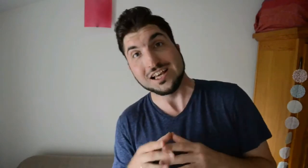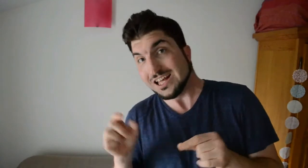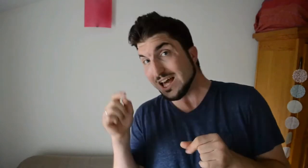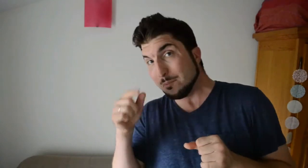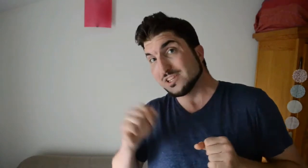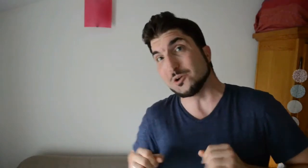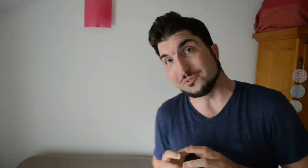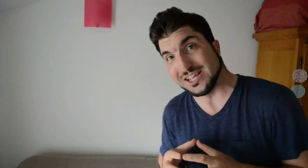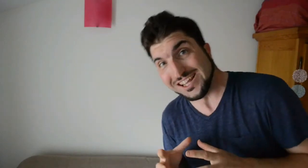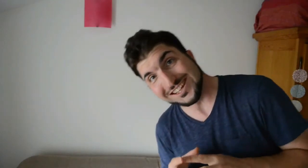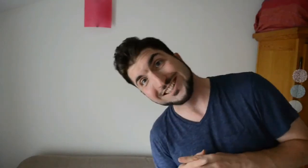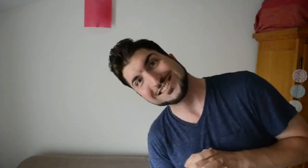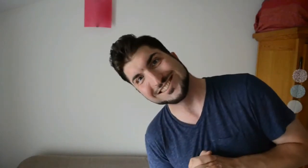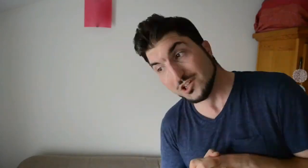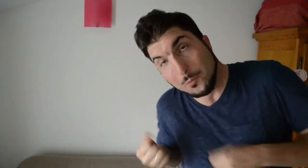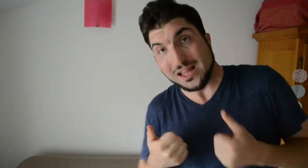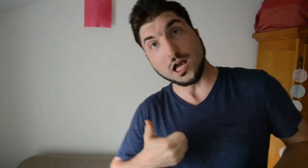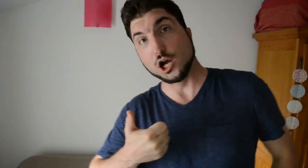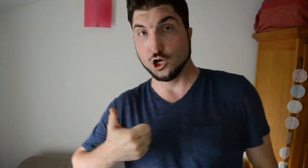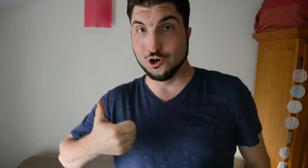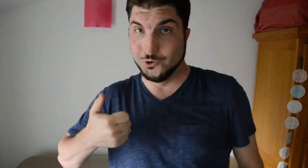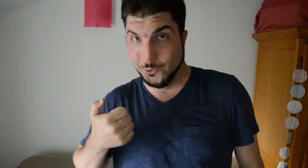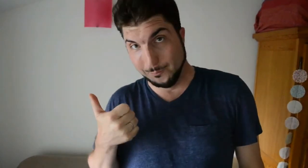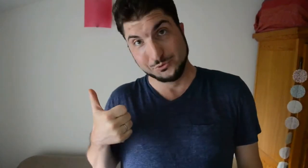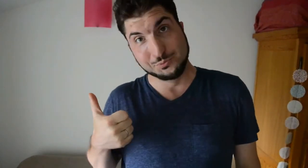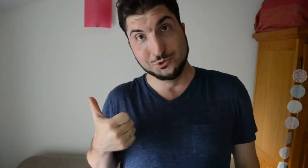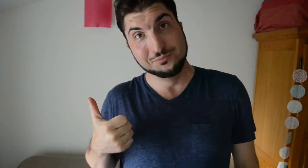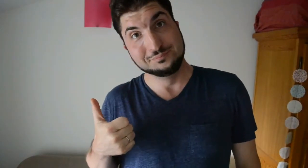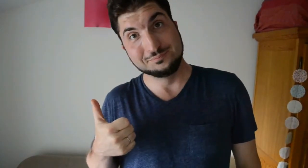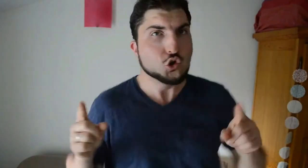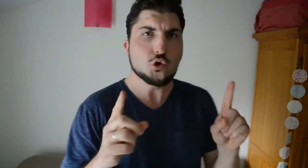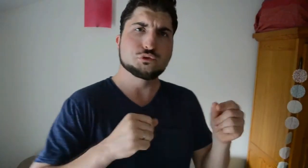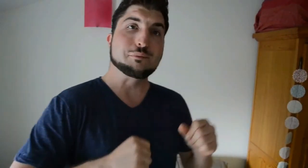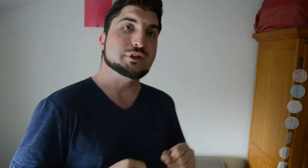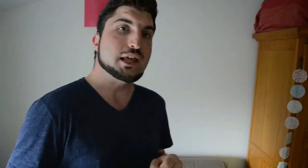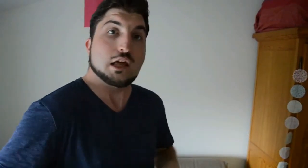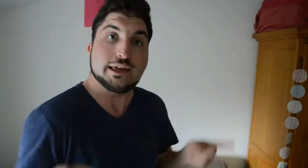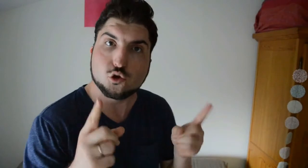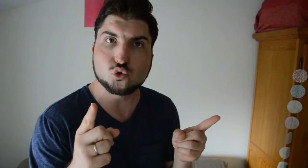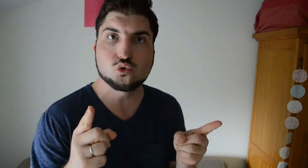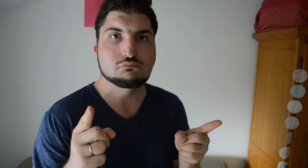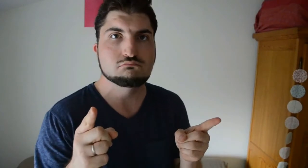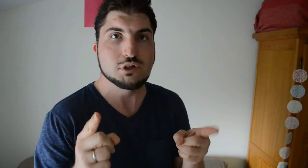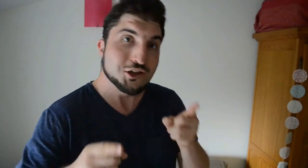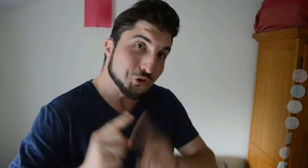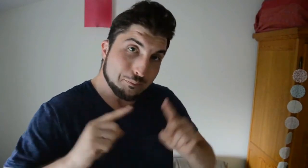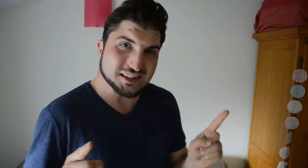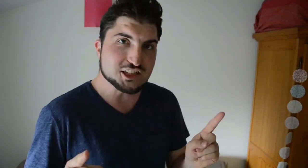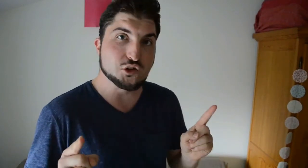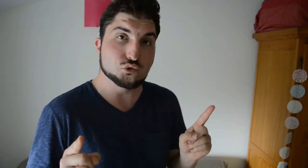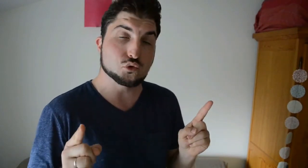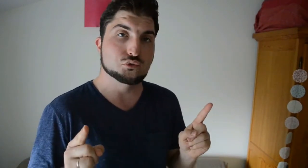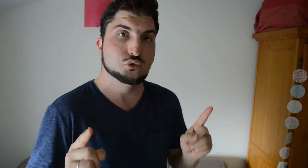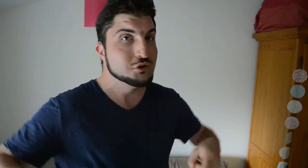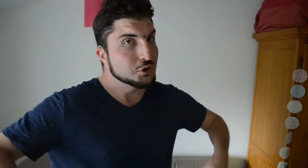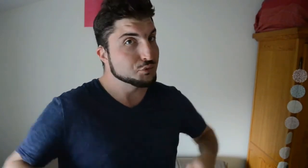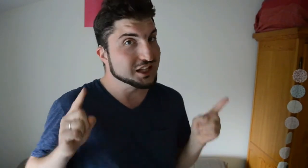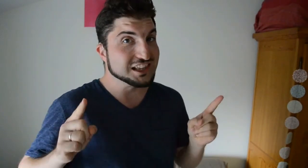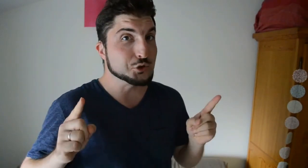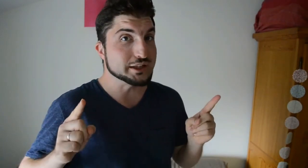un petit commentaire, de mettre un grand pouce bleu, de vous abonner et surtout de partager autour de vous pour la sécurité